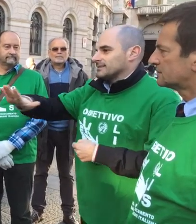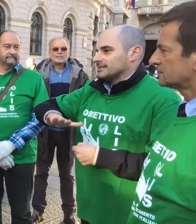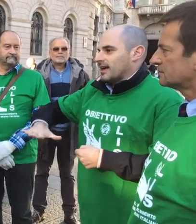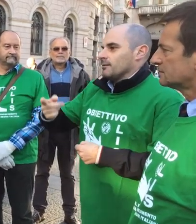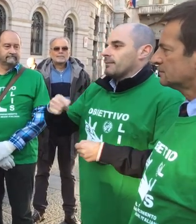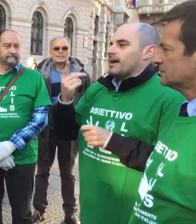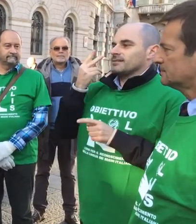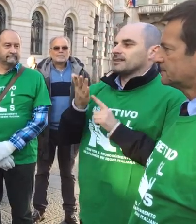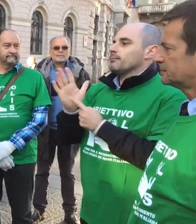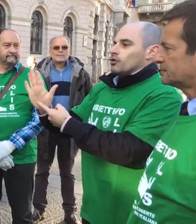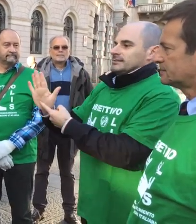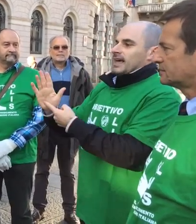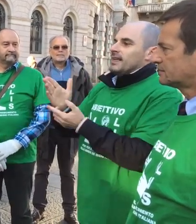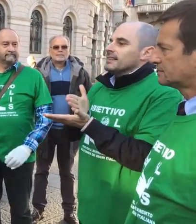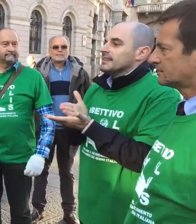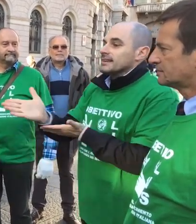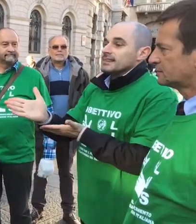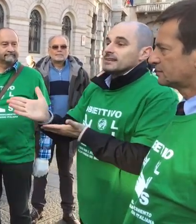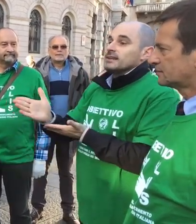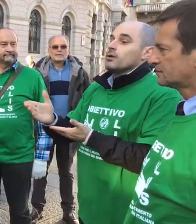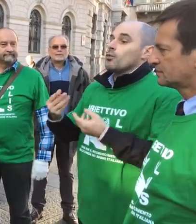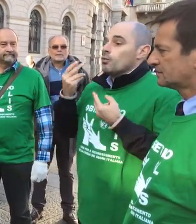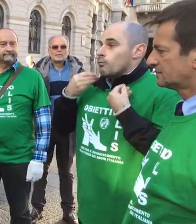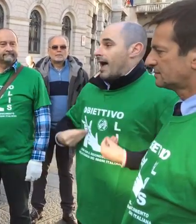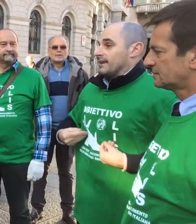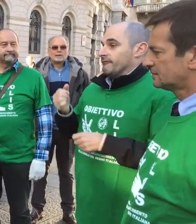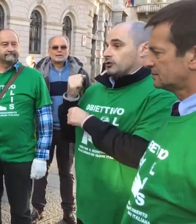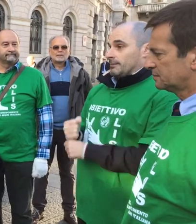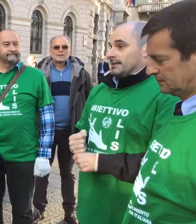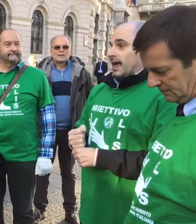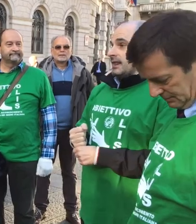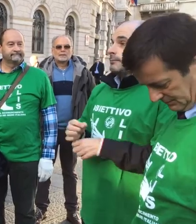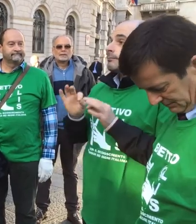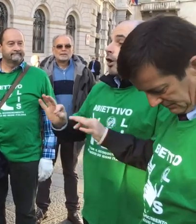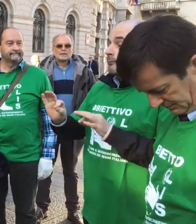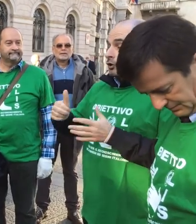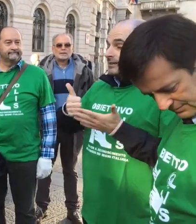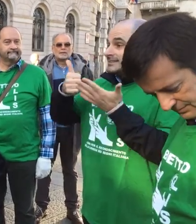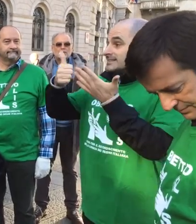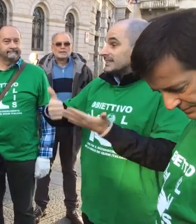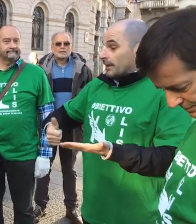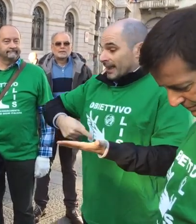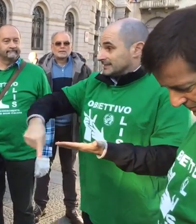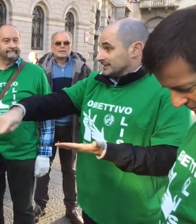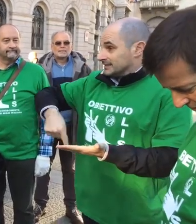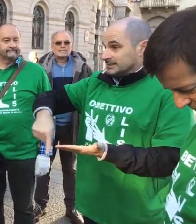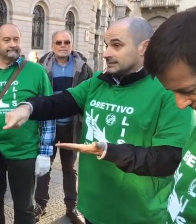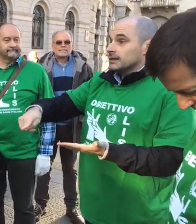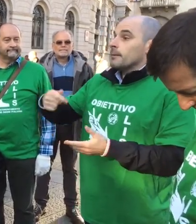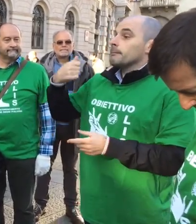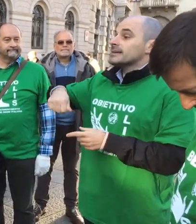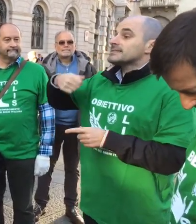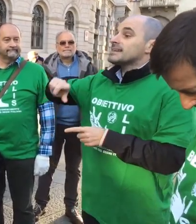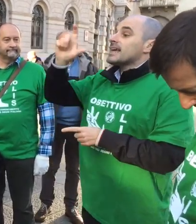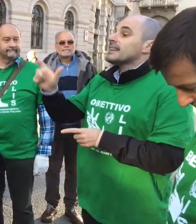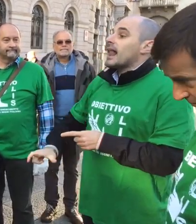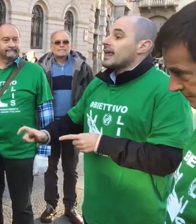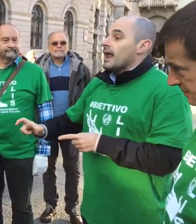la protesta è la protesta in piazza, per dimostrare i nostri diritti umani. In sei mesi il